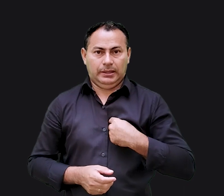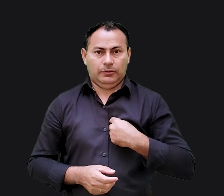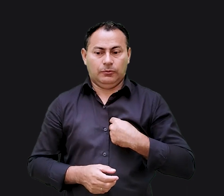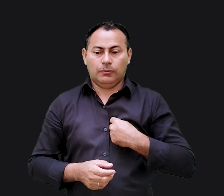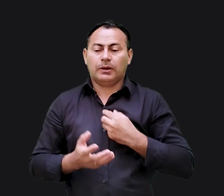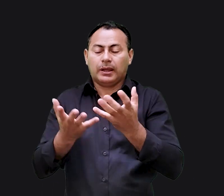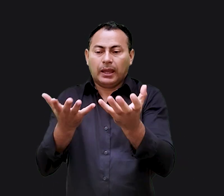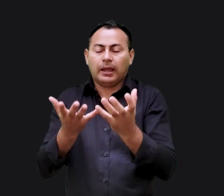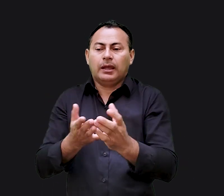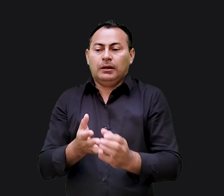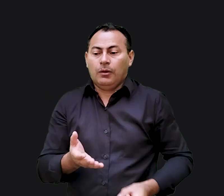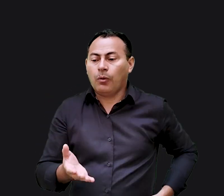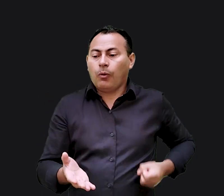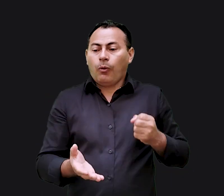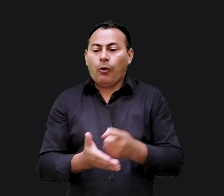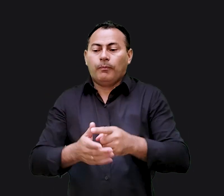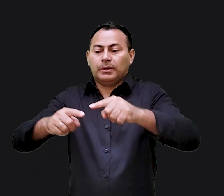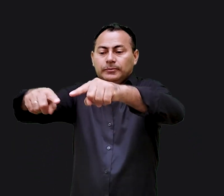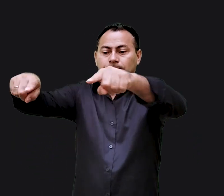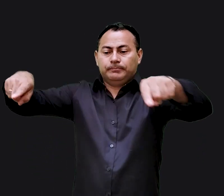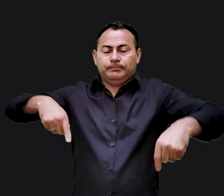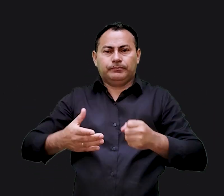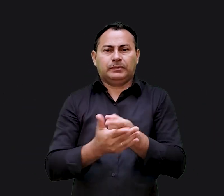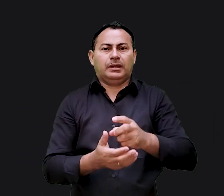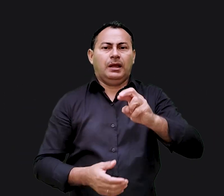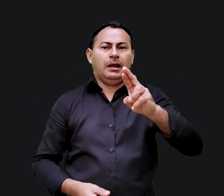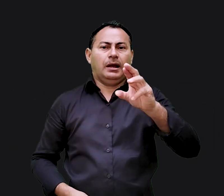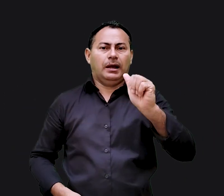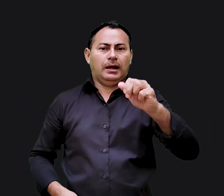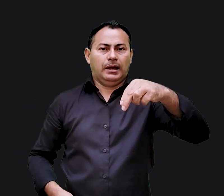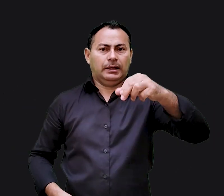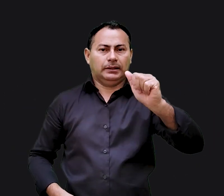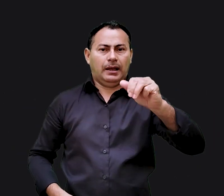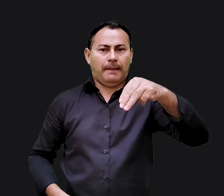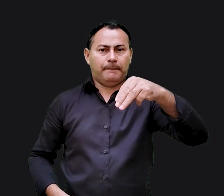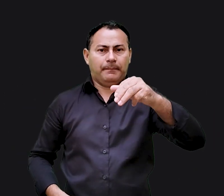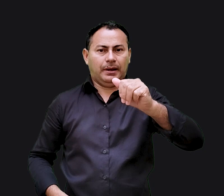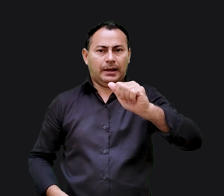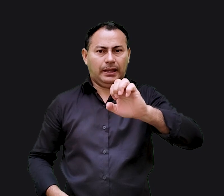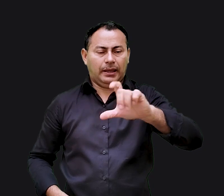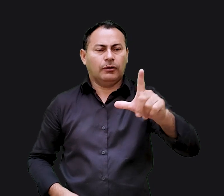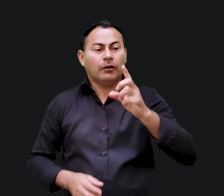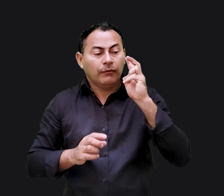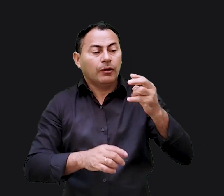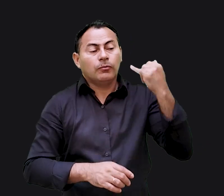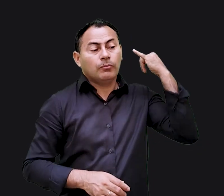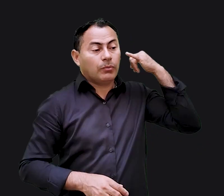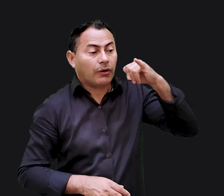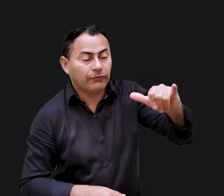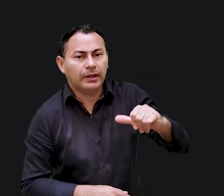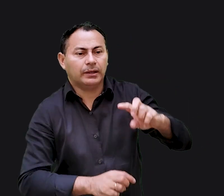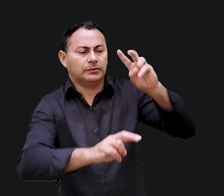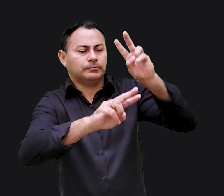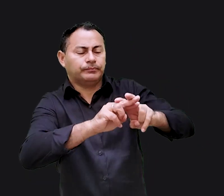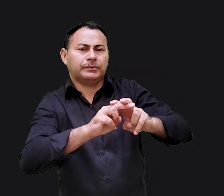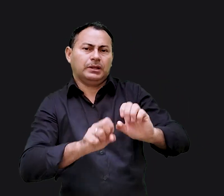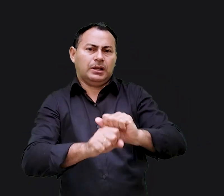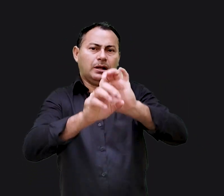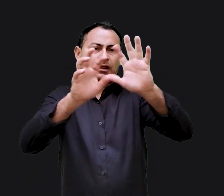Eu quero que você compre essa propriedade. Hanameol foi ver o profeta na prisão e, é claro, disse a